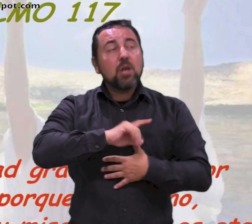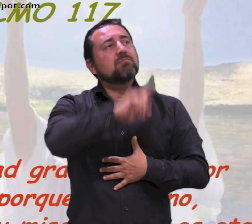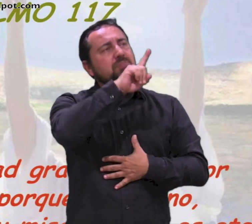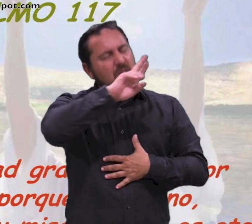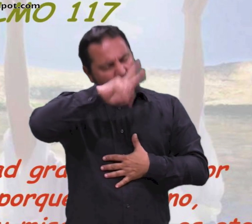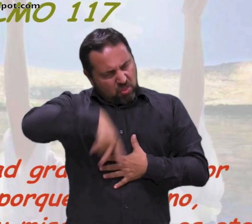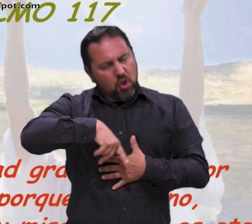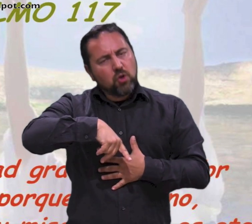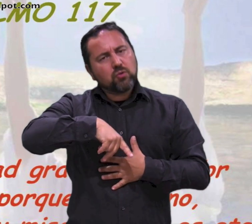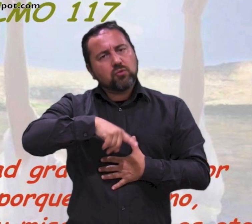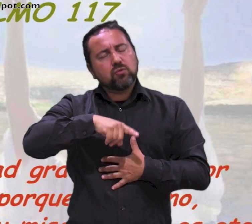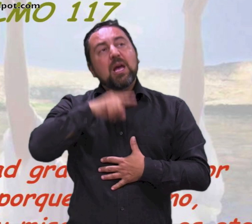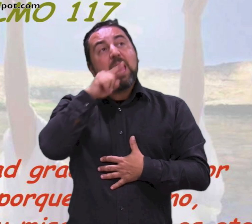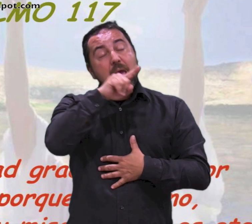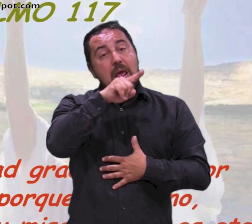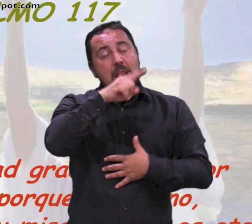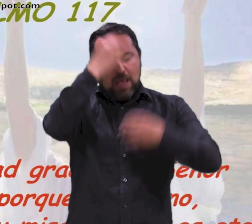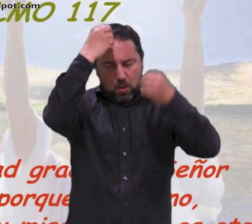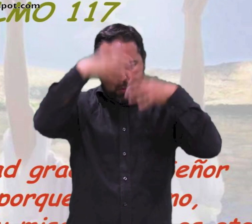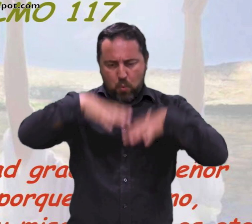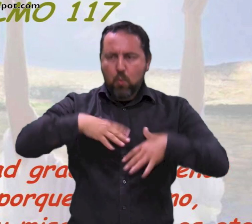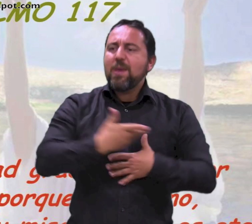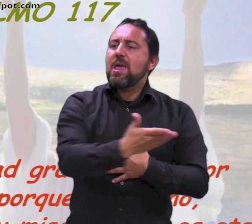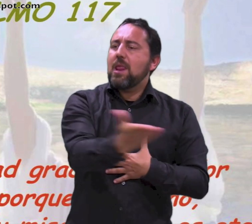El Señor es Dios. Él nos ilumina.